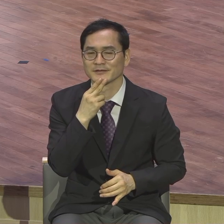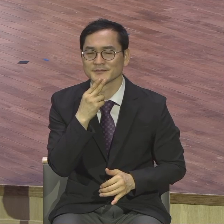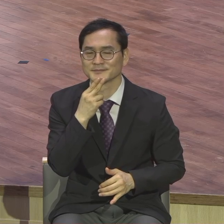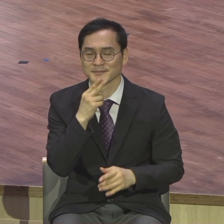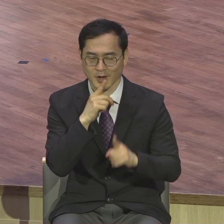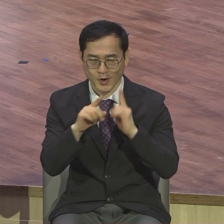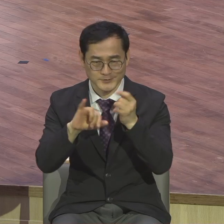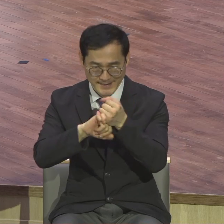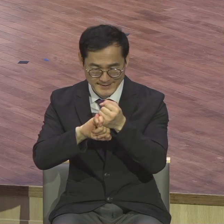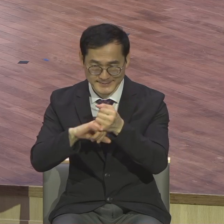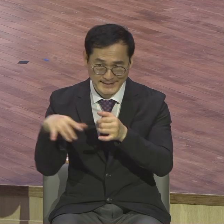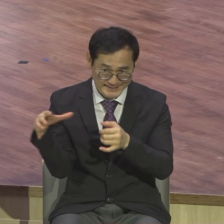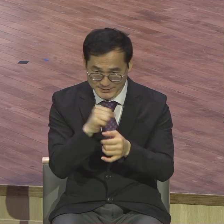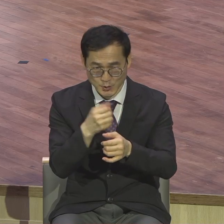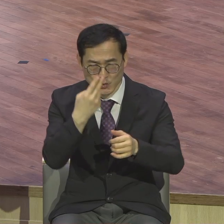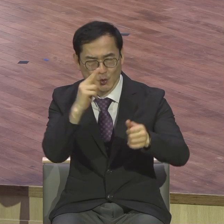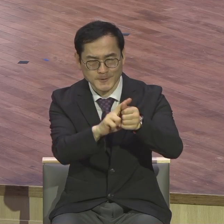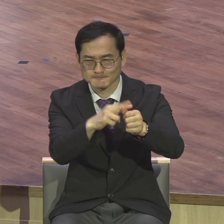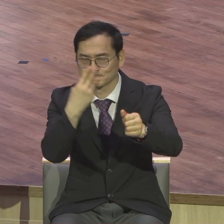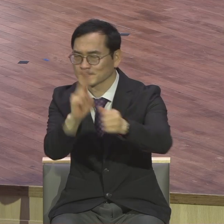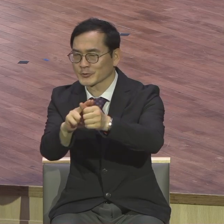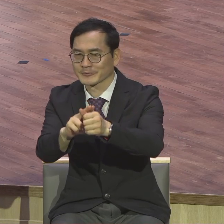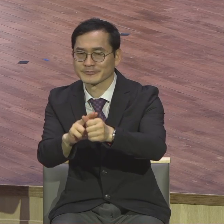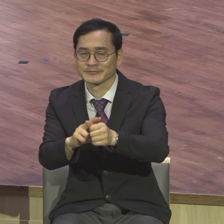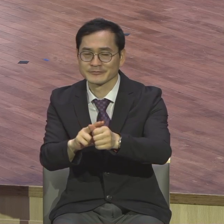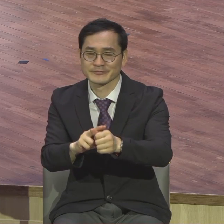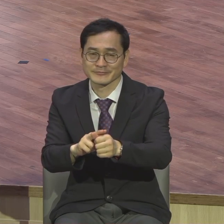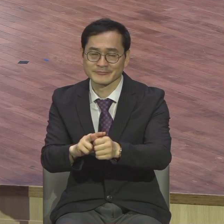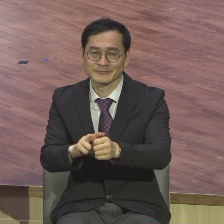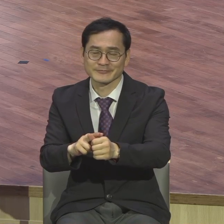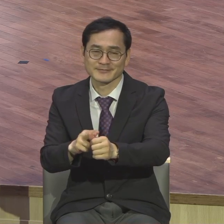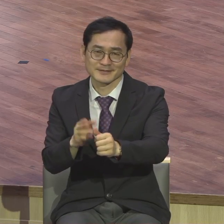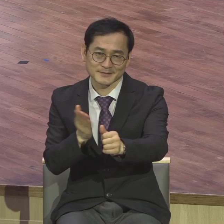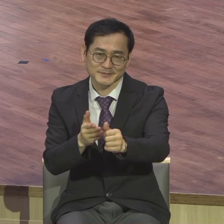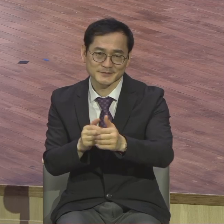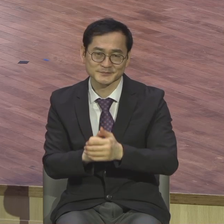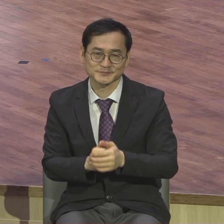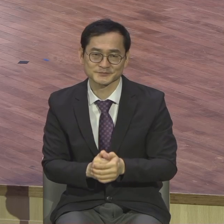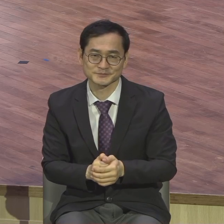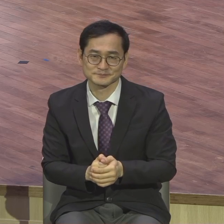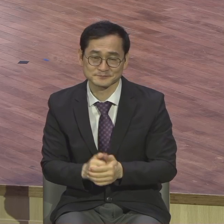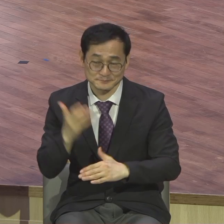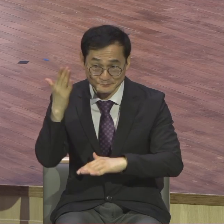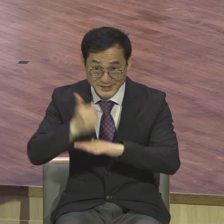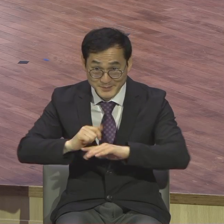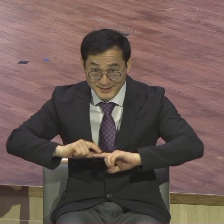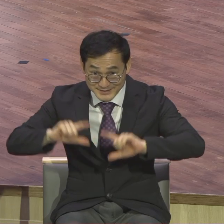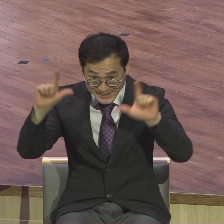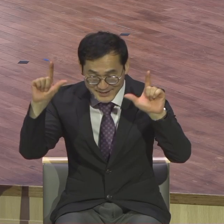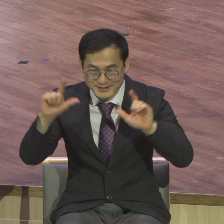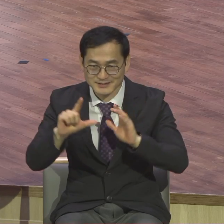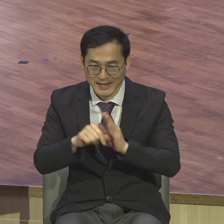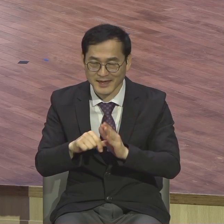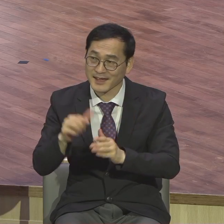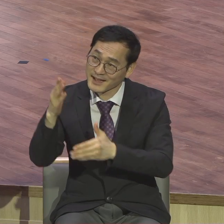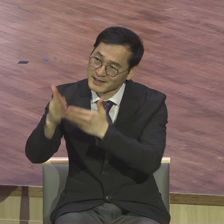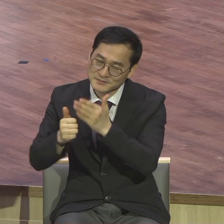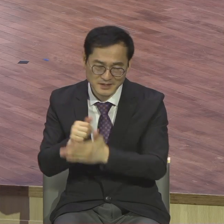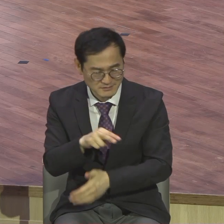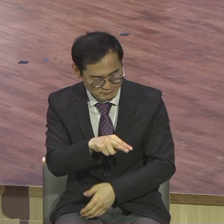하나님 앞에 영역적 도전하세요 그래서 결산의 시간표에 잘 하였도다 착하고